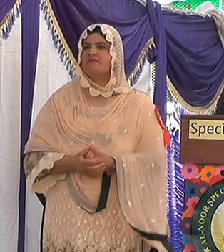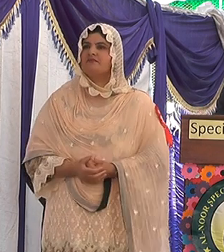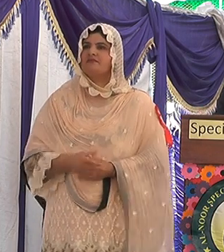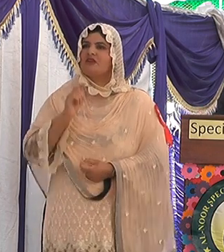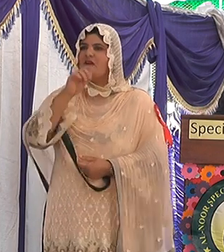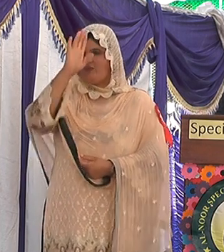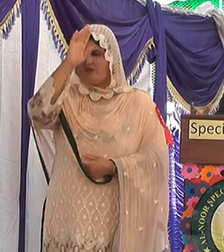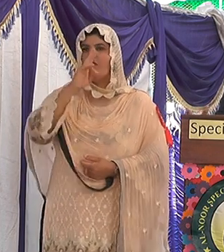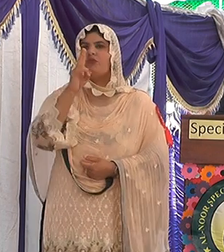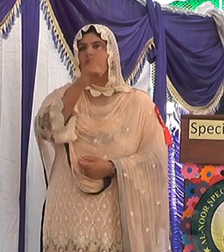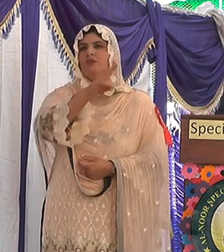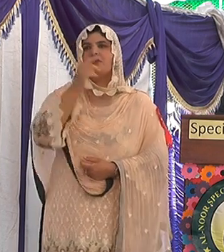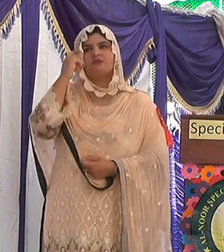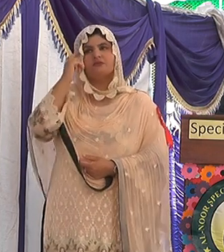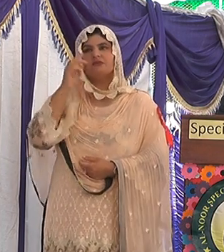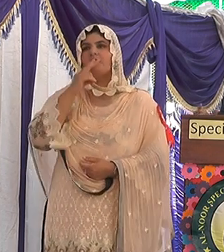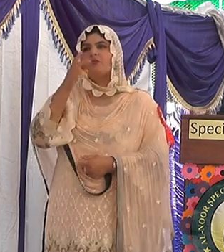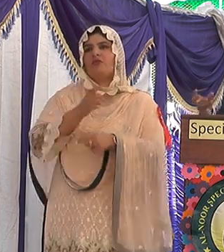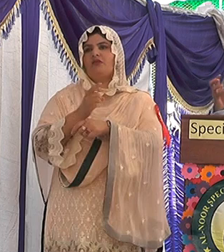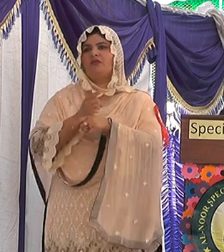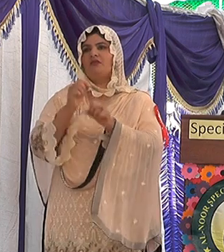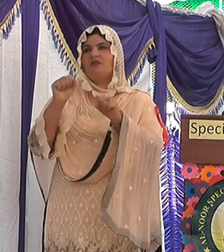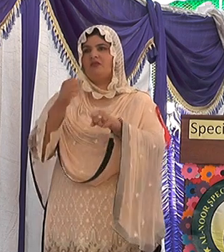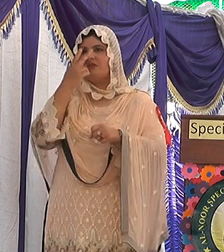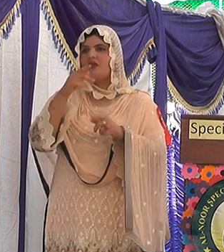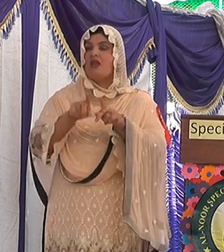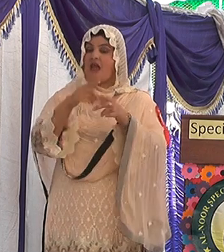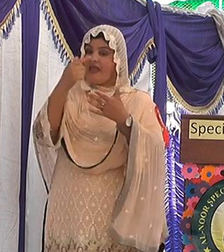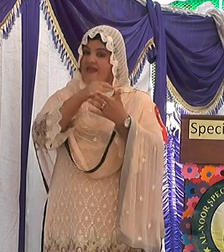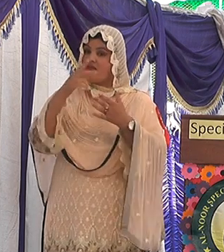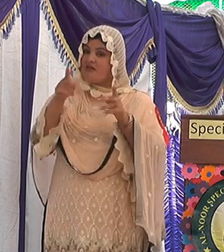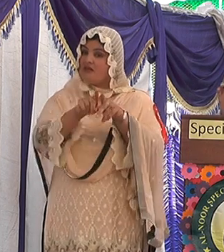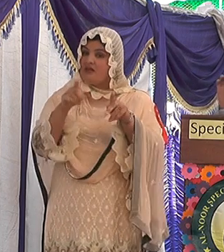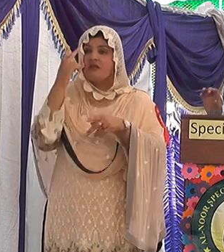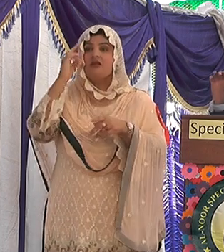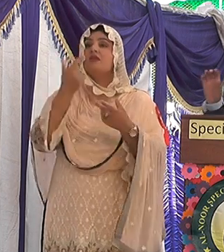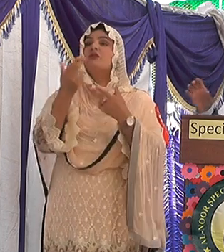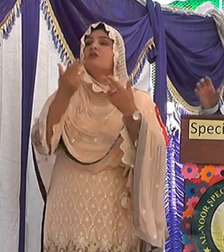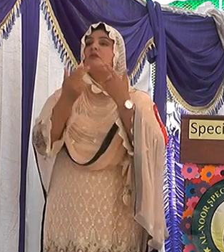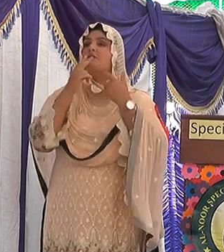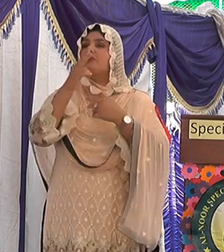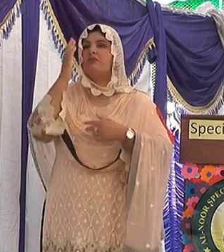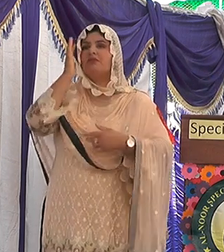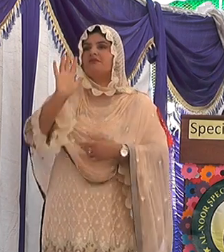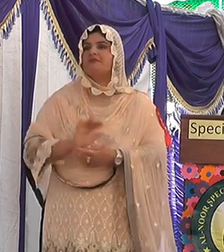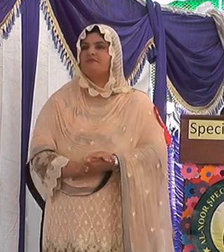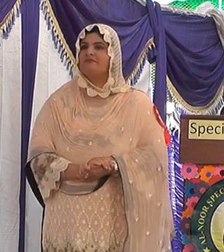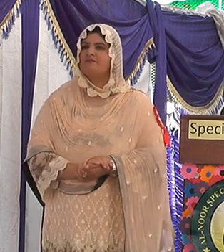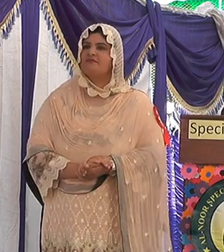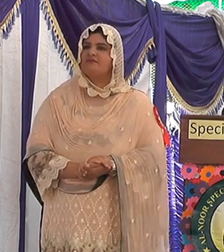طور پر آپ کی افیسرز کو آؤٹ اف باکس تھنکنگ سکھانا مینی بٹنیزہ لائن کو سمجھنا سب لیمینل میسیجز کو ڈی کوٹ کرنا